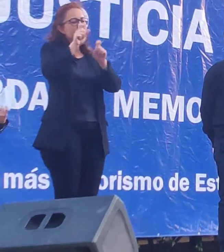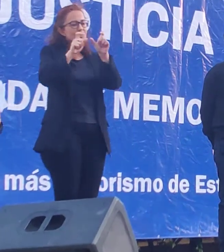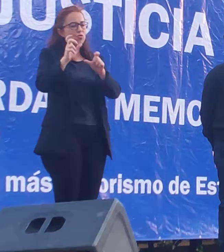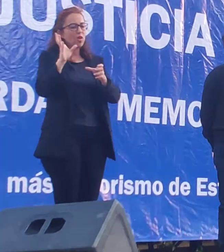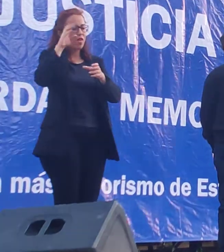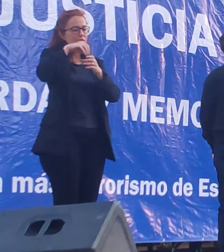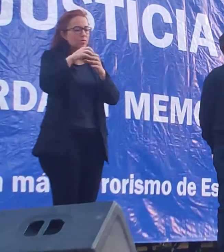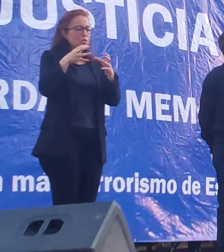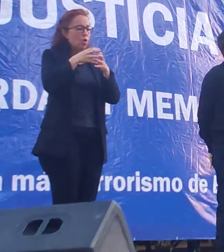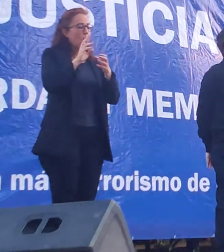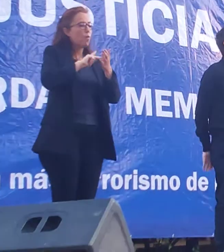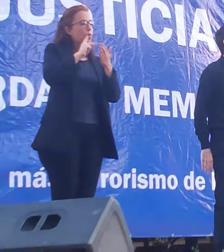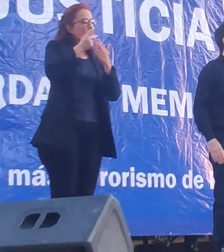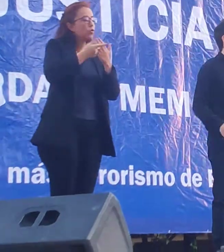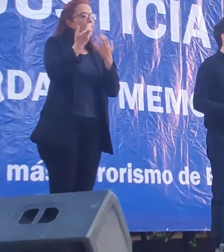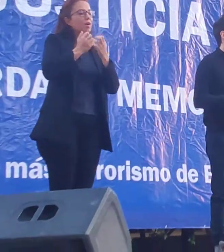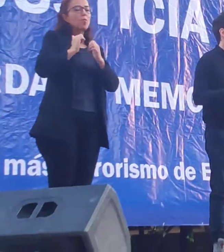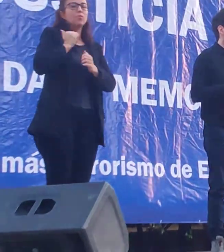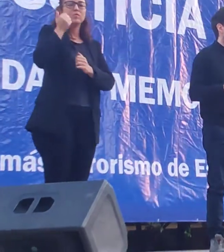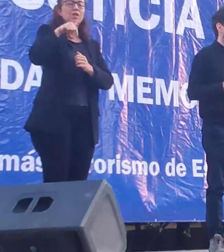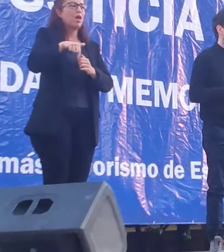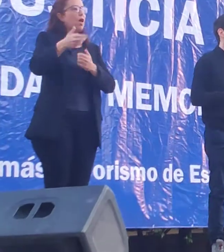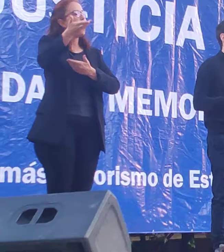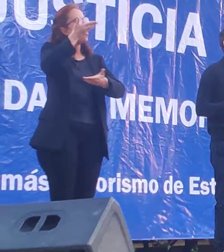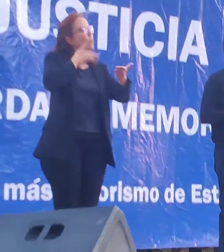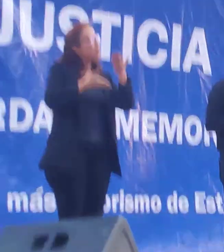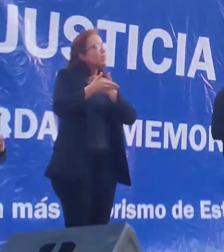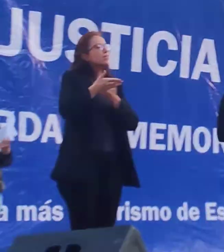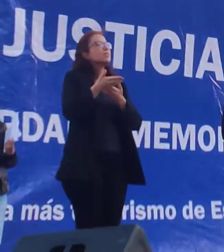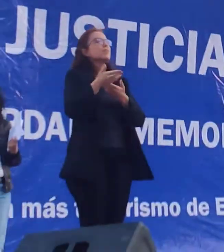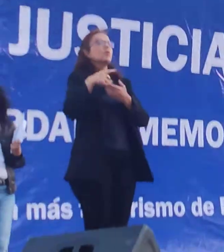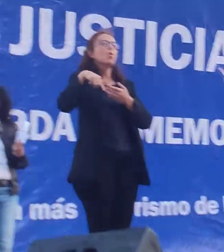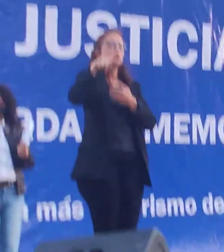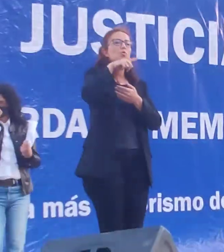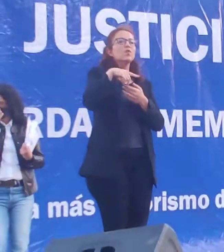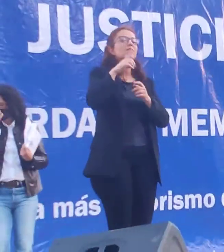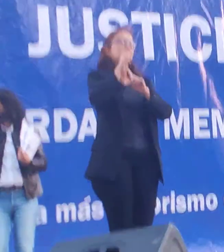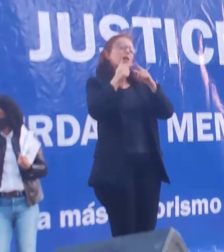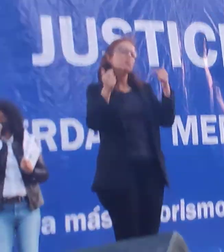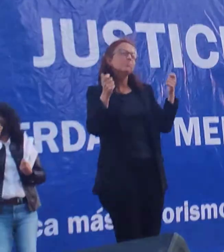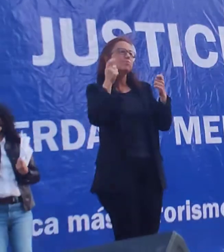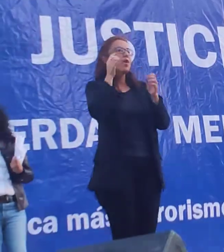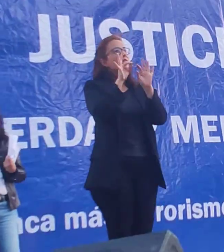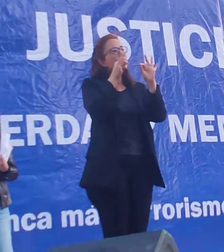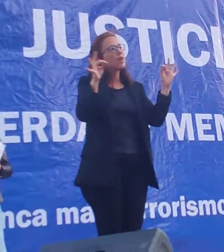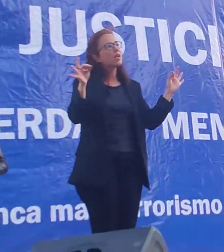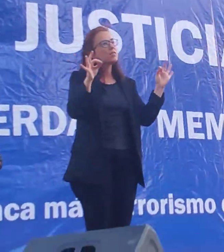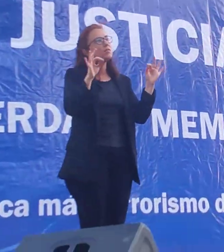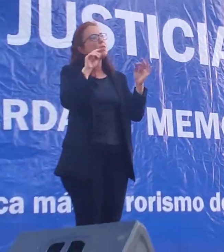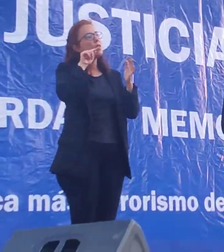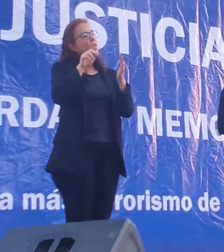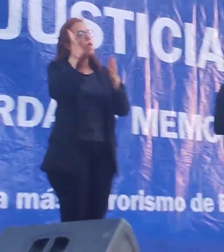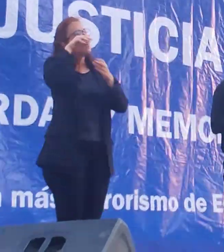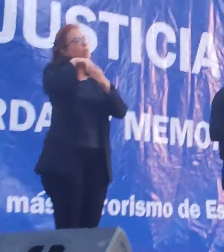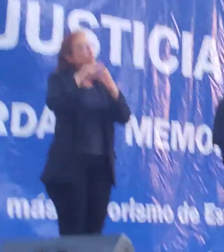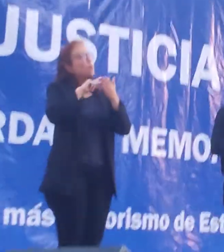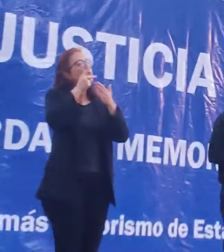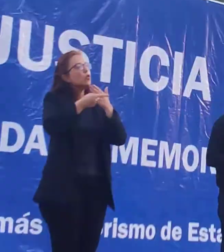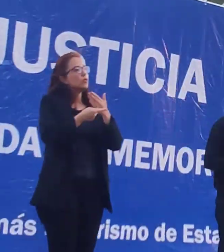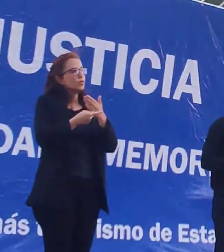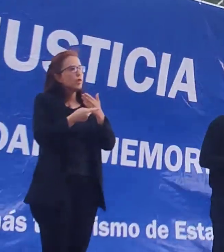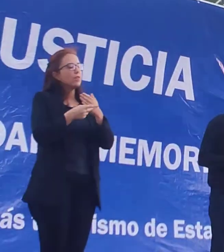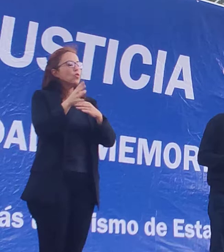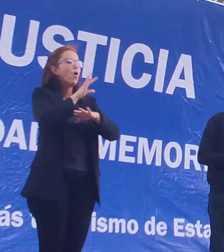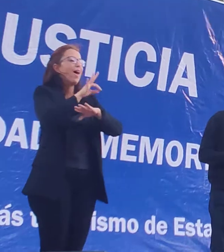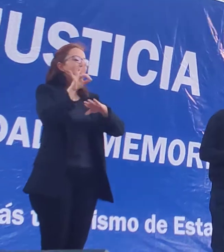Y queríamos aprovechar a compartir algunas palabras que tienen que ver con el proyecto y, digamos, con cierta dimensión desde